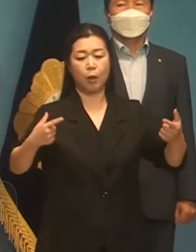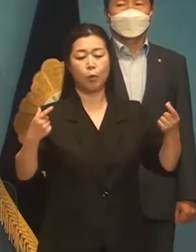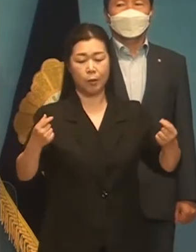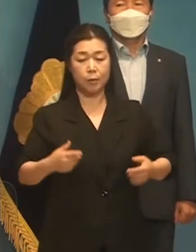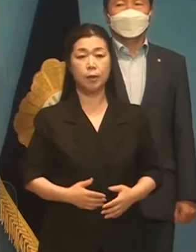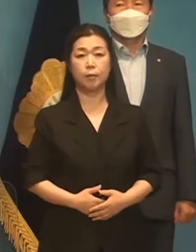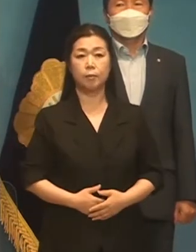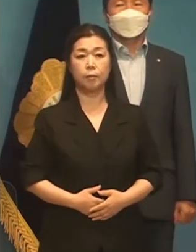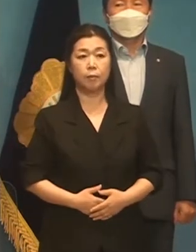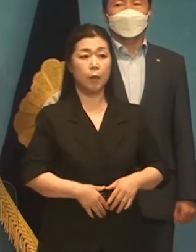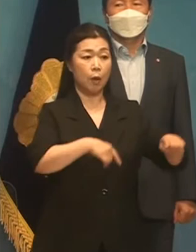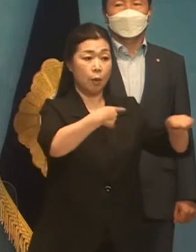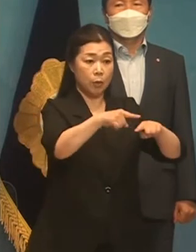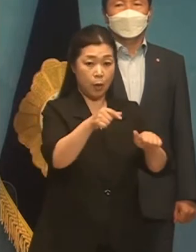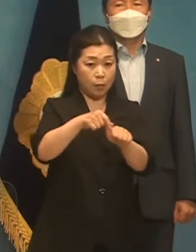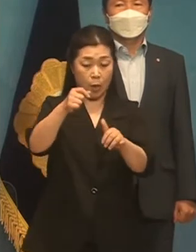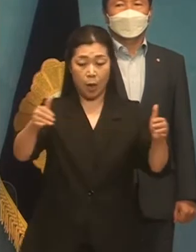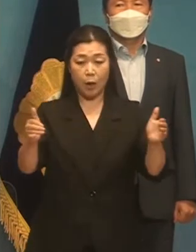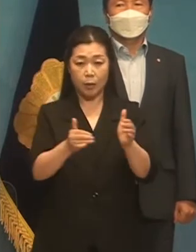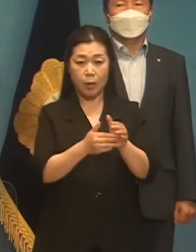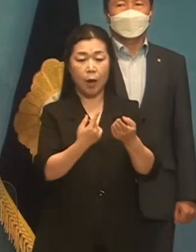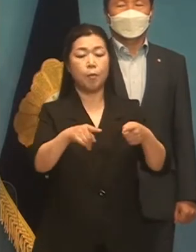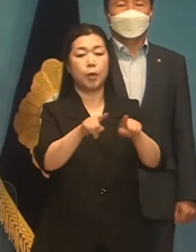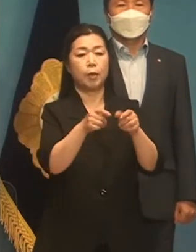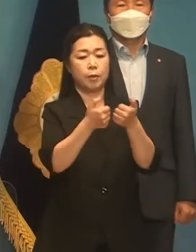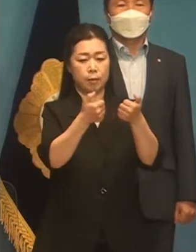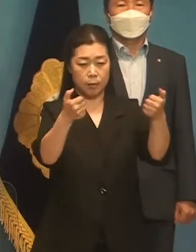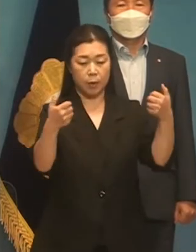정책에서 인사까지 당과 책임을 남겠습니다.